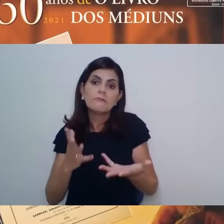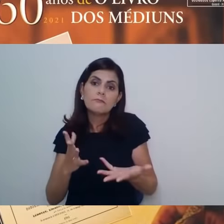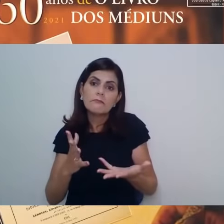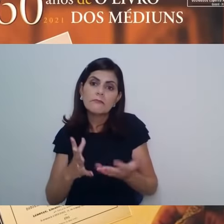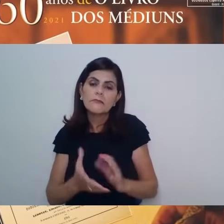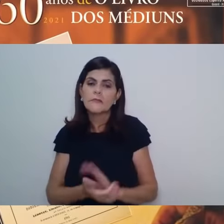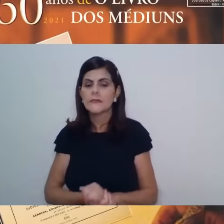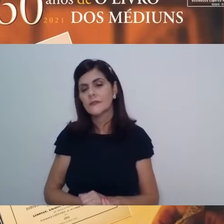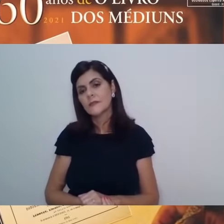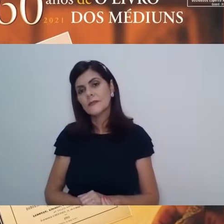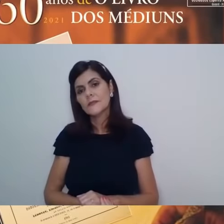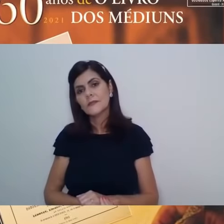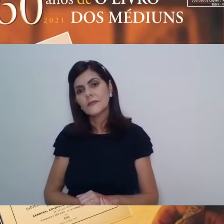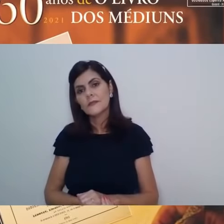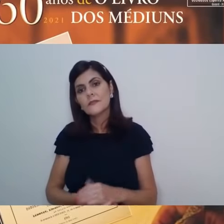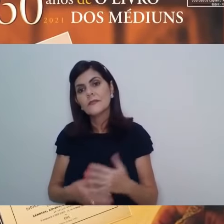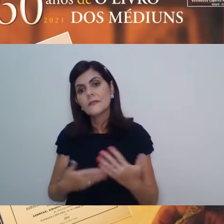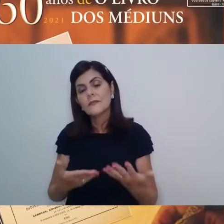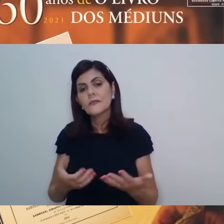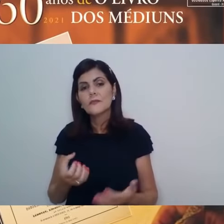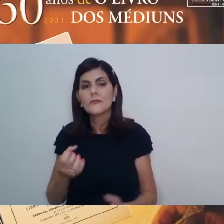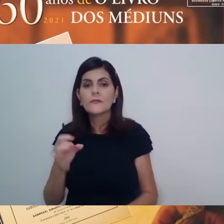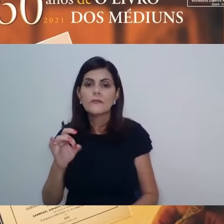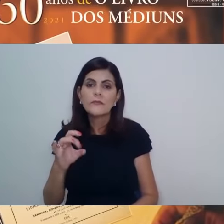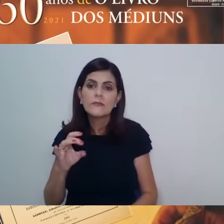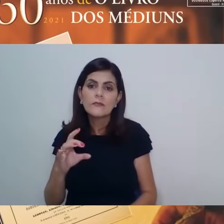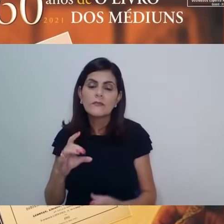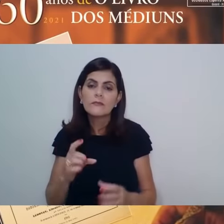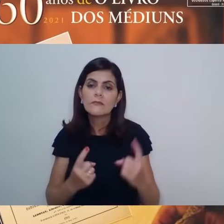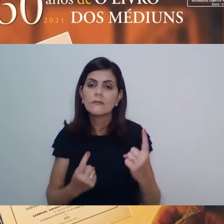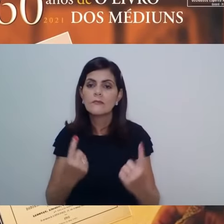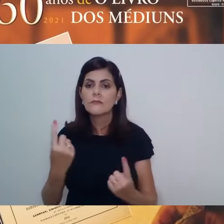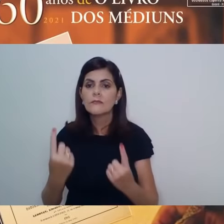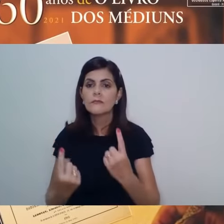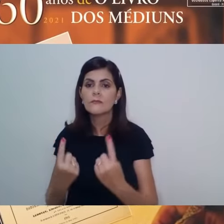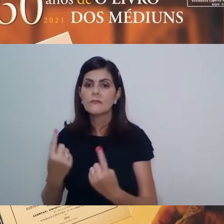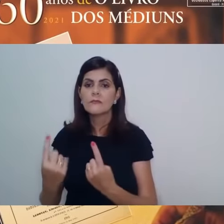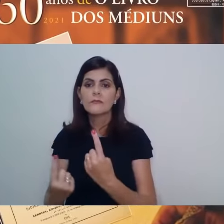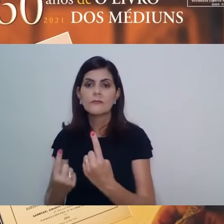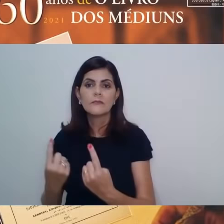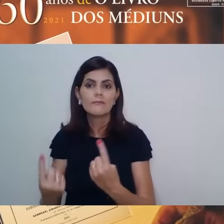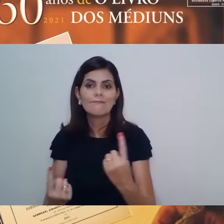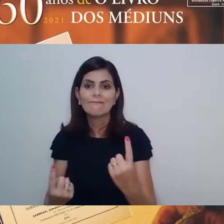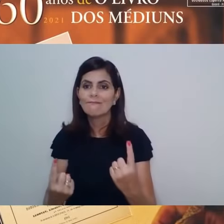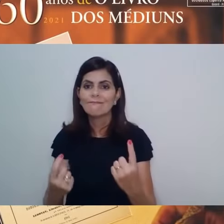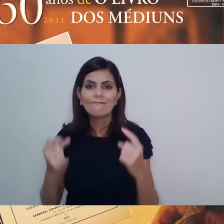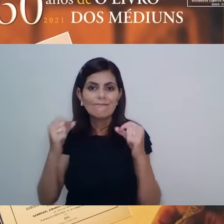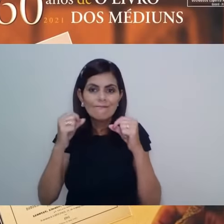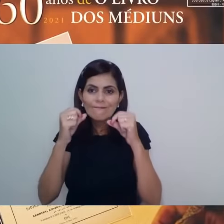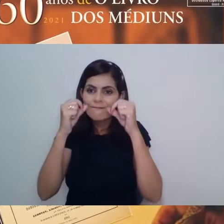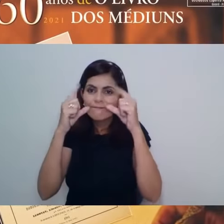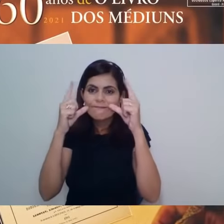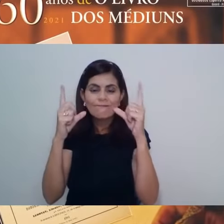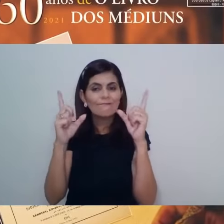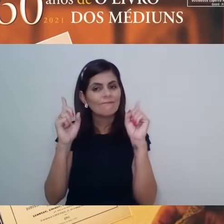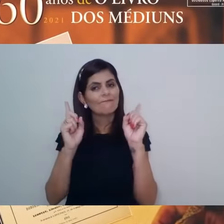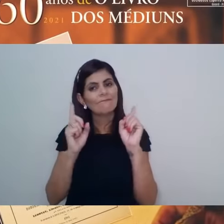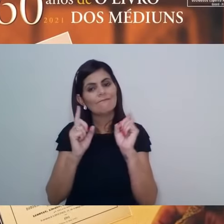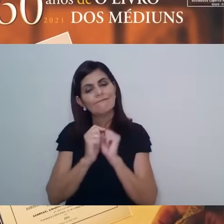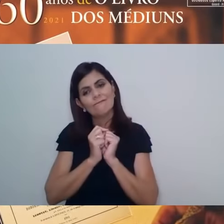simplesmente parte da multidão, daqueles que ainda não despertaram, estaremos ainda